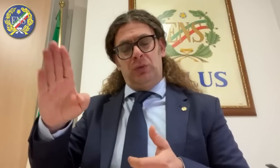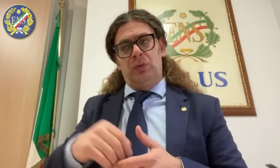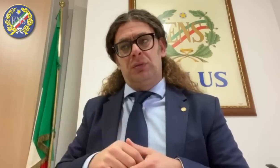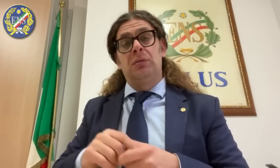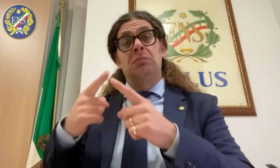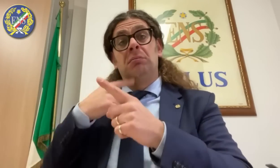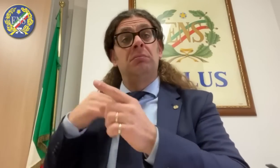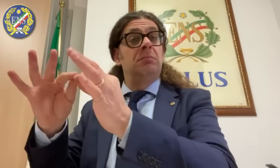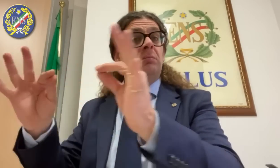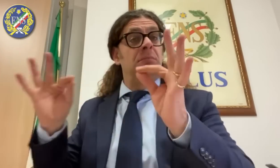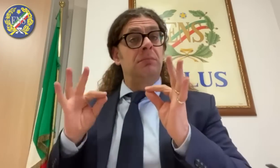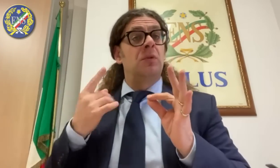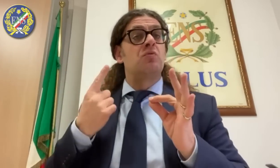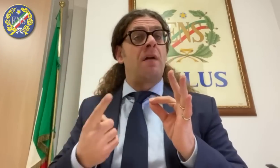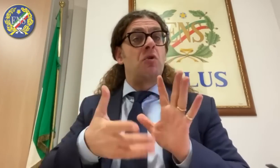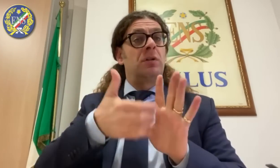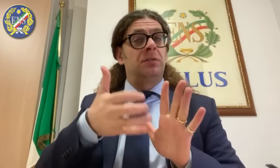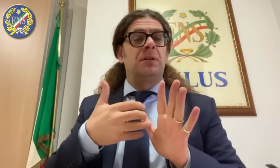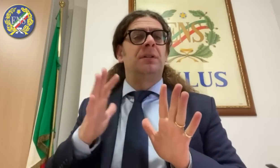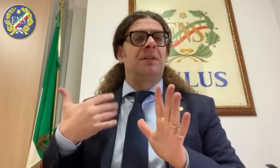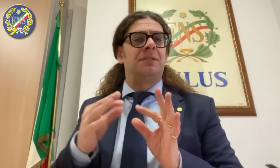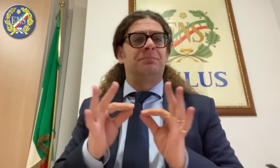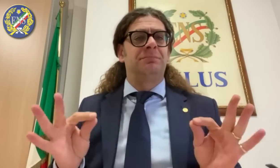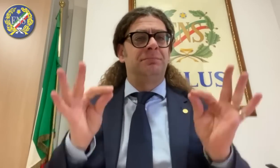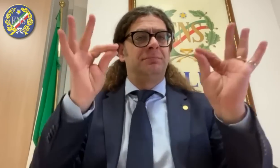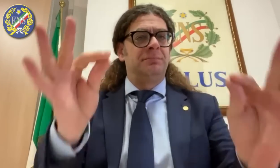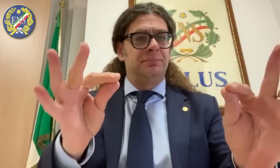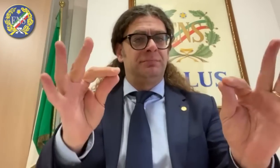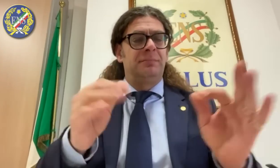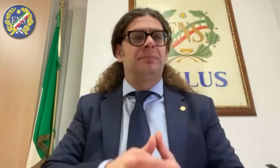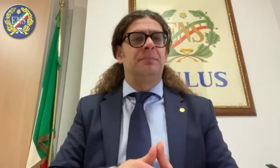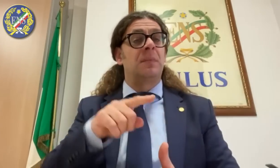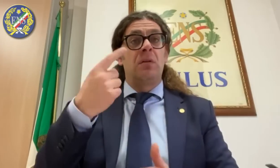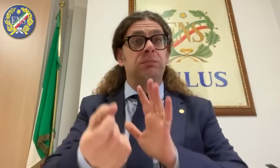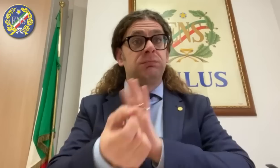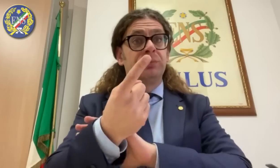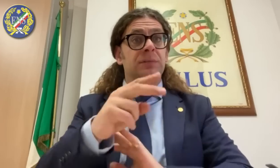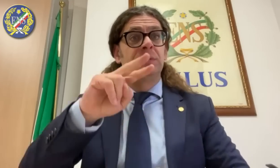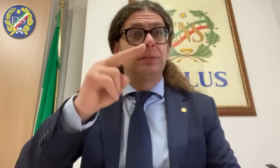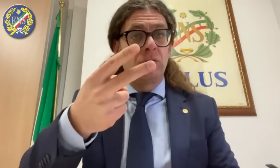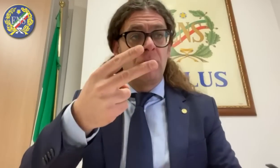occuparsene e in quell'occasione mi è stato detto che il conguaglio sarebbe stato effettuato una sola volta.